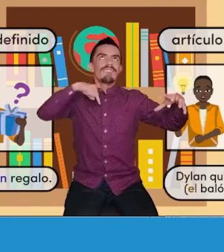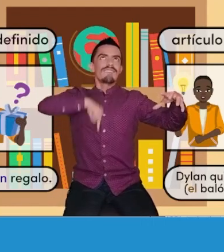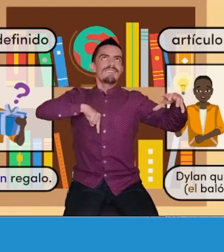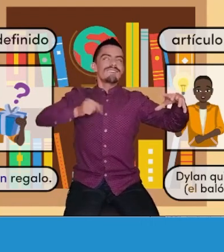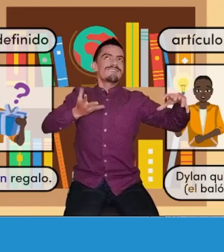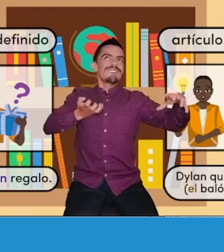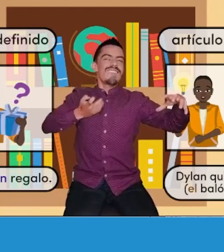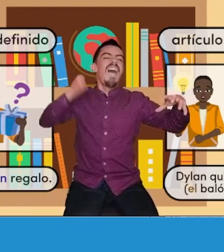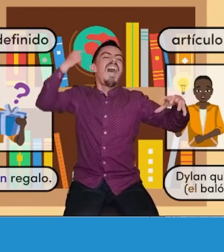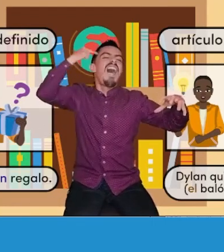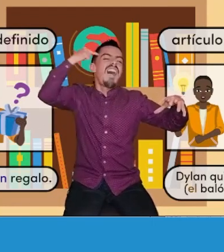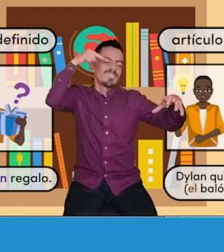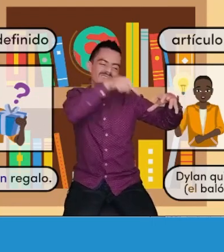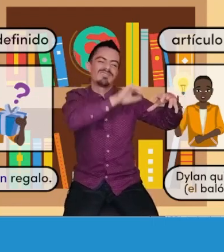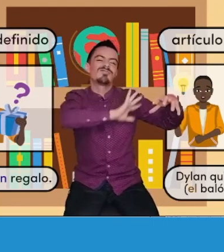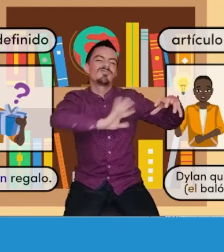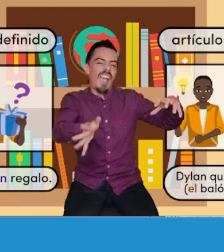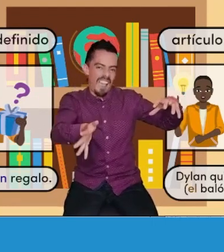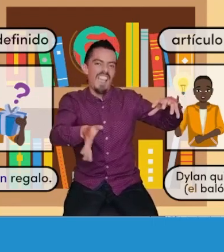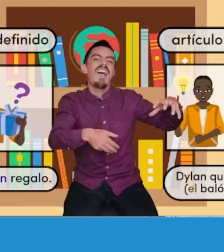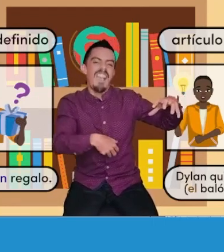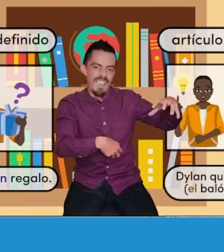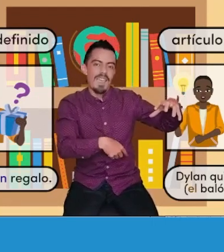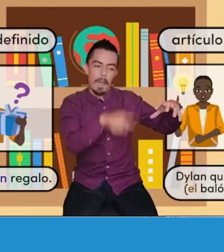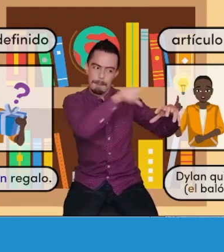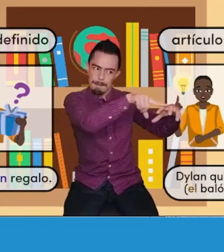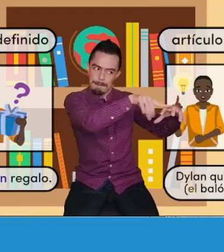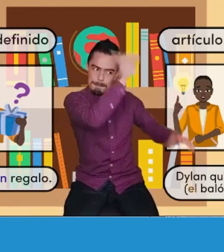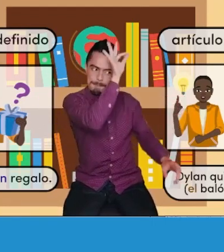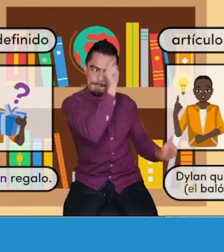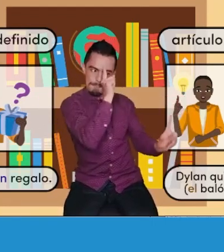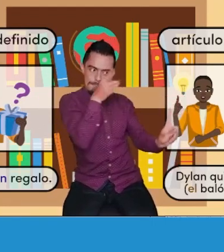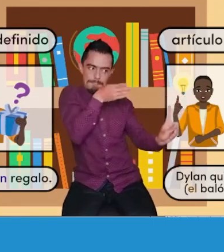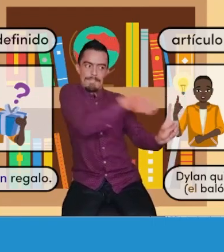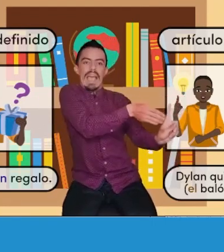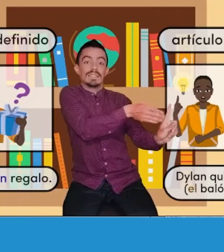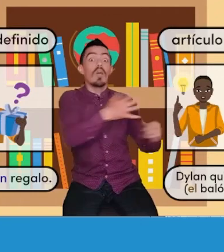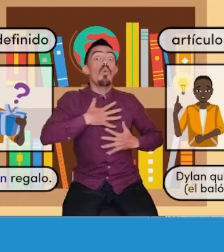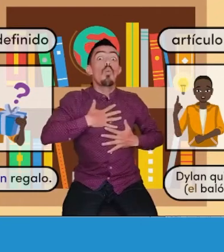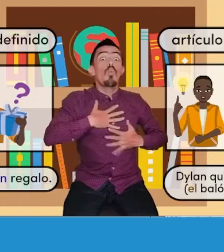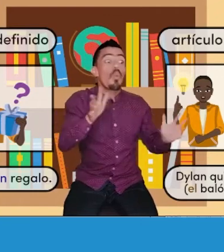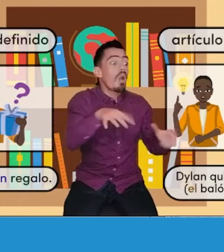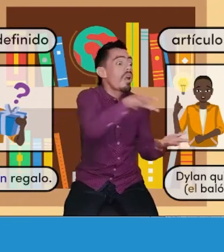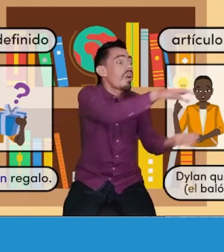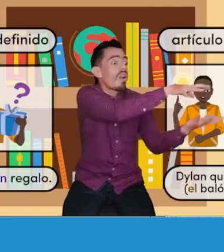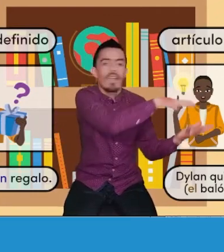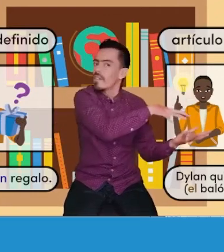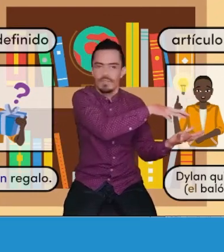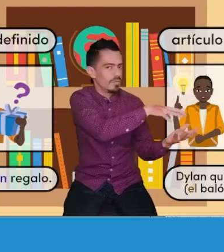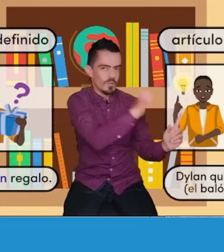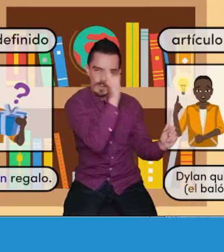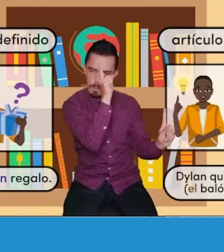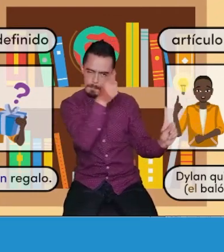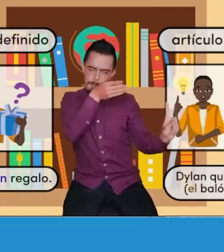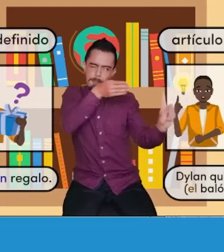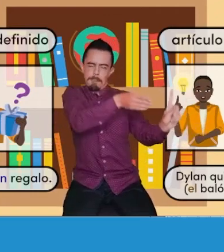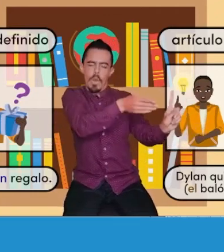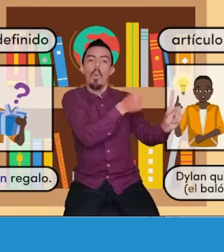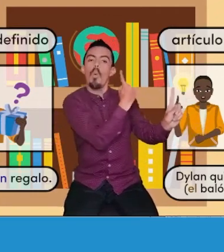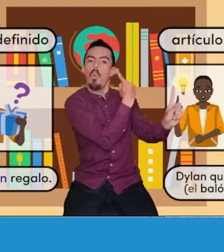hablamos de Dilan quiere el regalo. Porque ya hay un conocimiento previo de cuál era el famoso regalo al interior